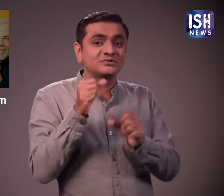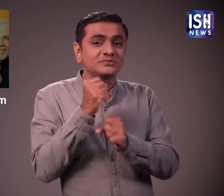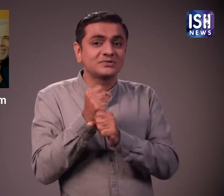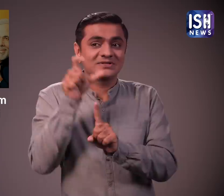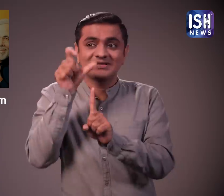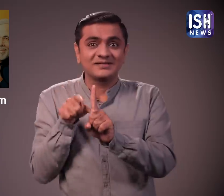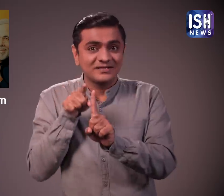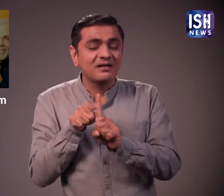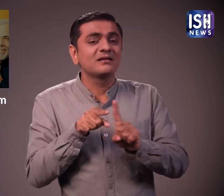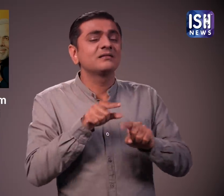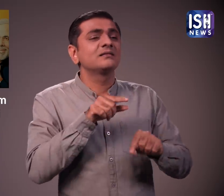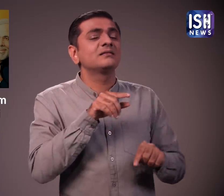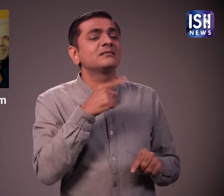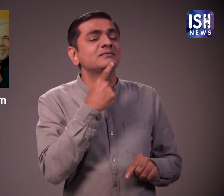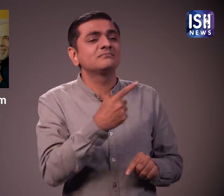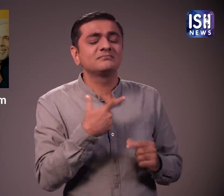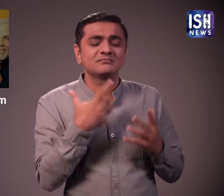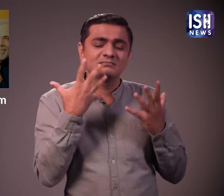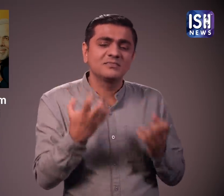अभीजीत ने प्रधान मंत्री से मिलने की इच्छा जताई